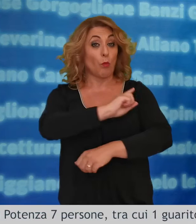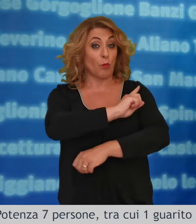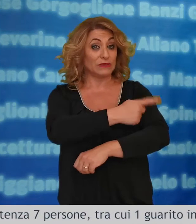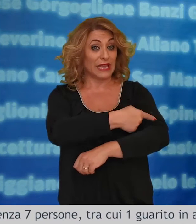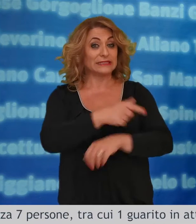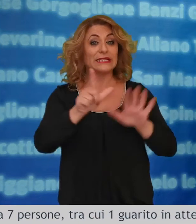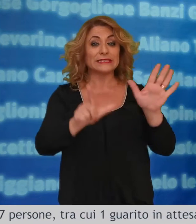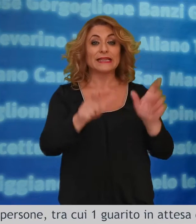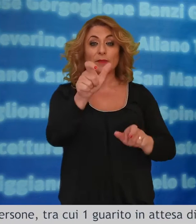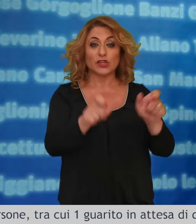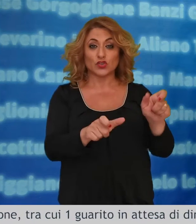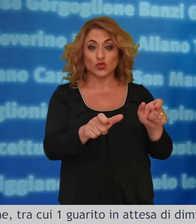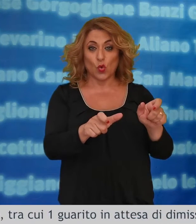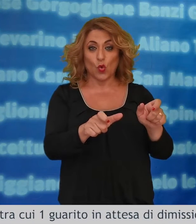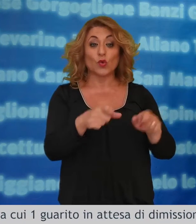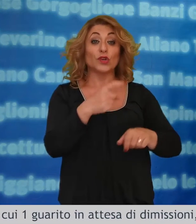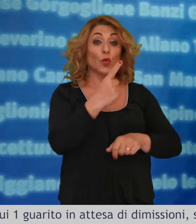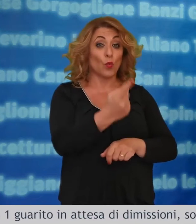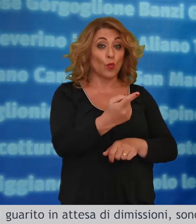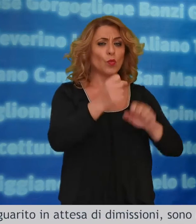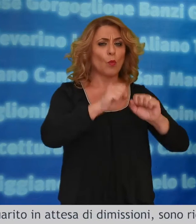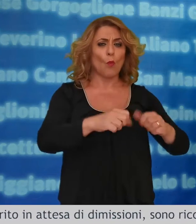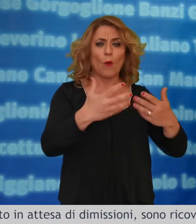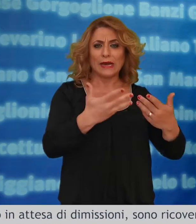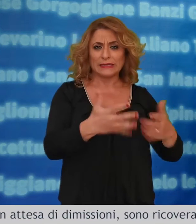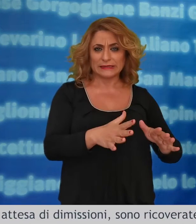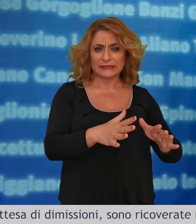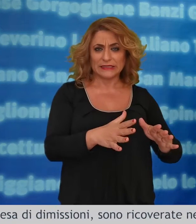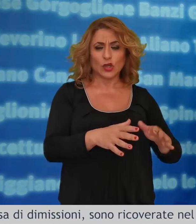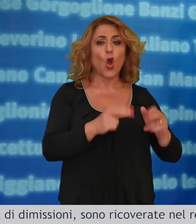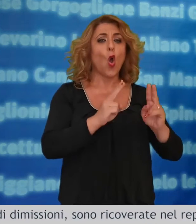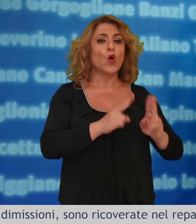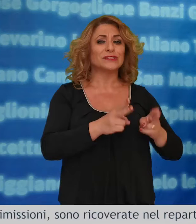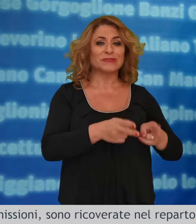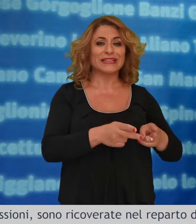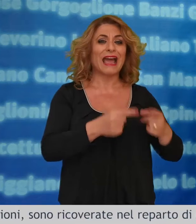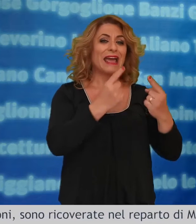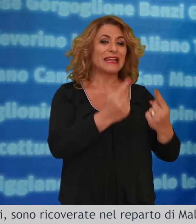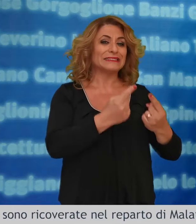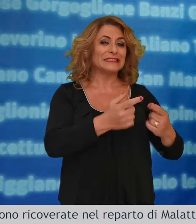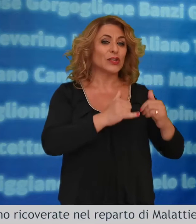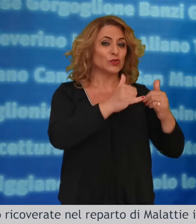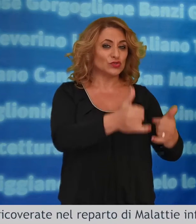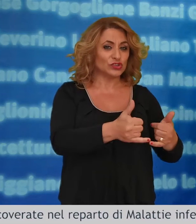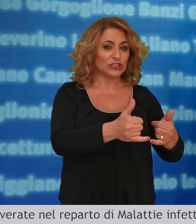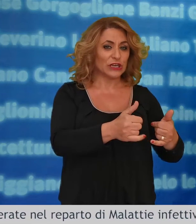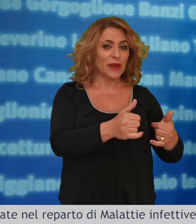sette persone tra cui un guarito in attesa di dimissioni sono ricoverate nel reparto di